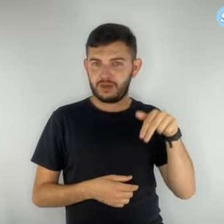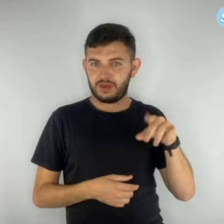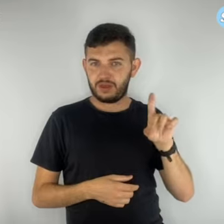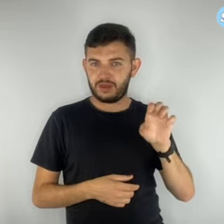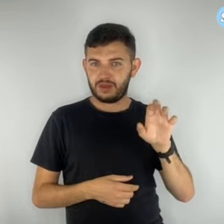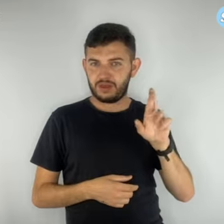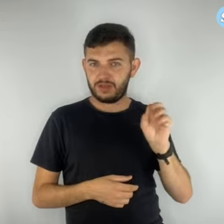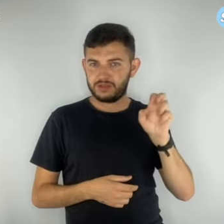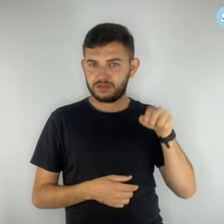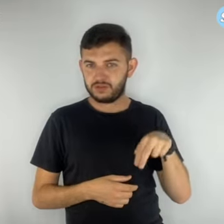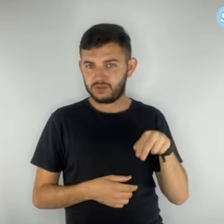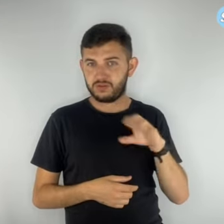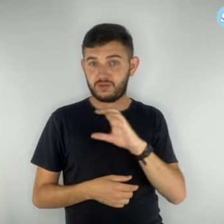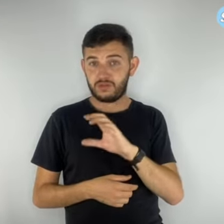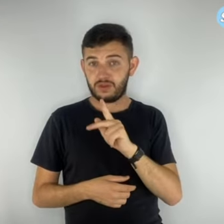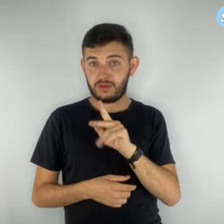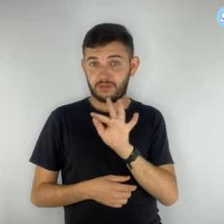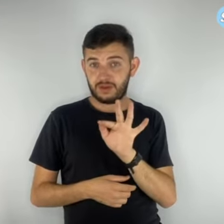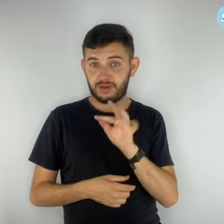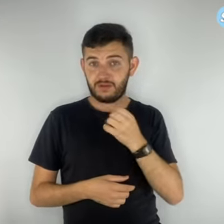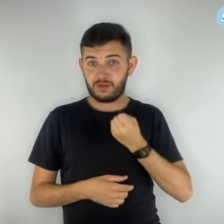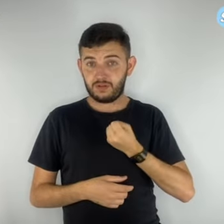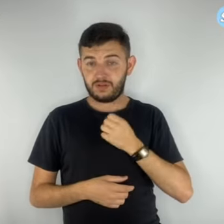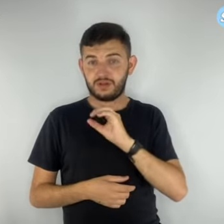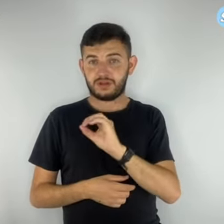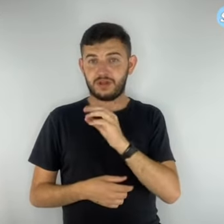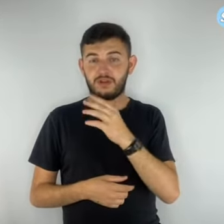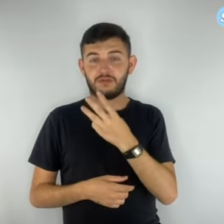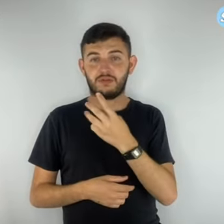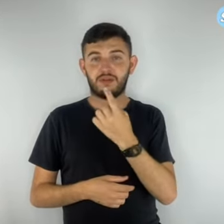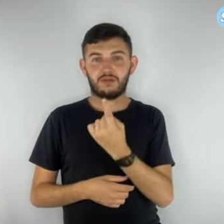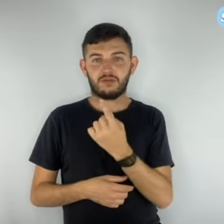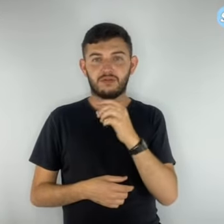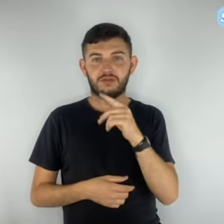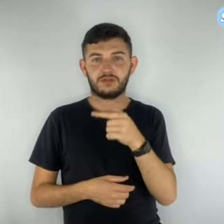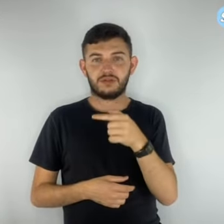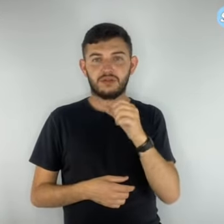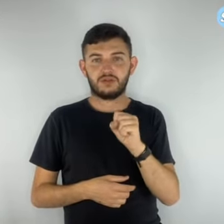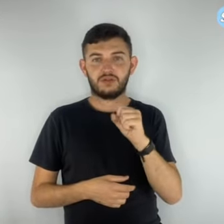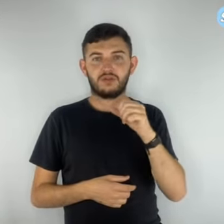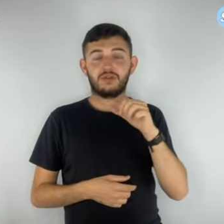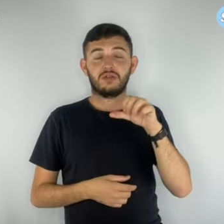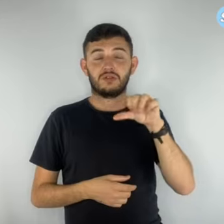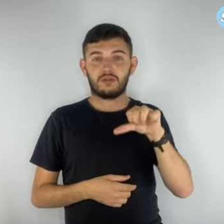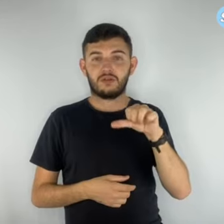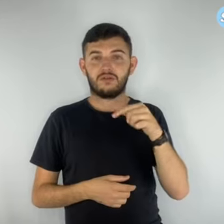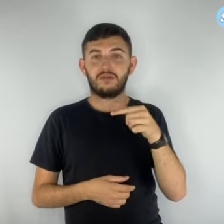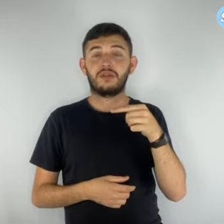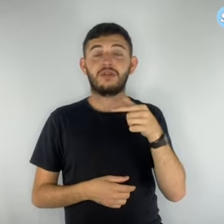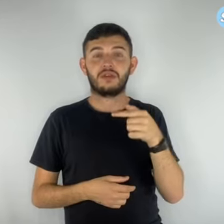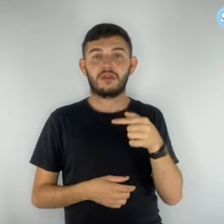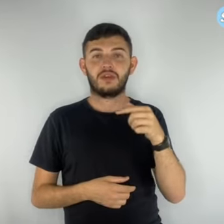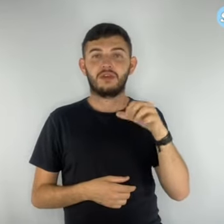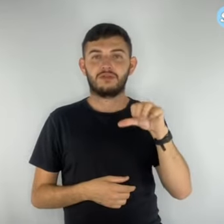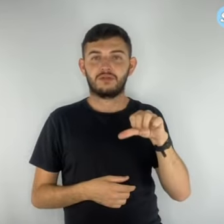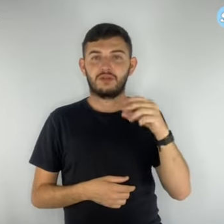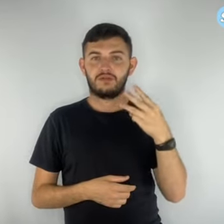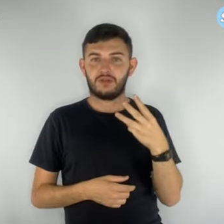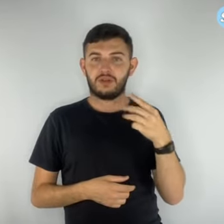031-729-79377. É importante ficar